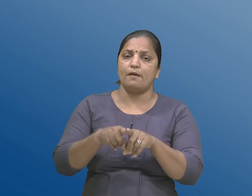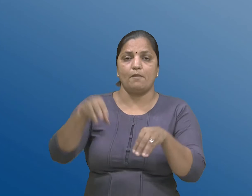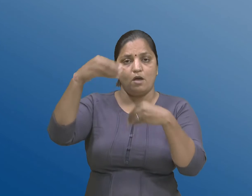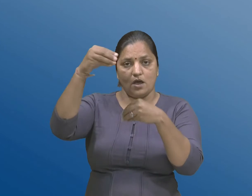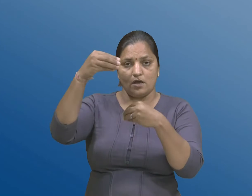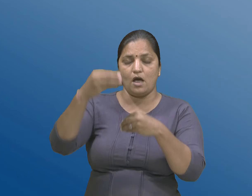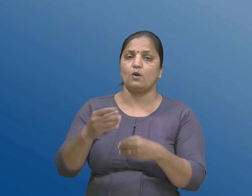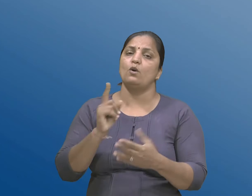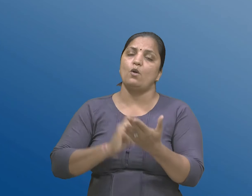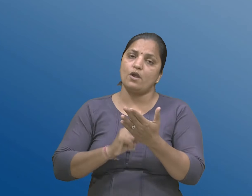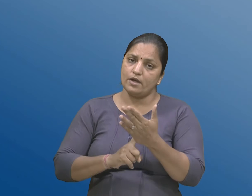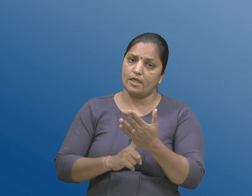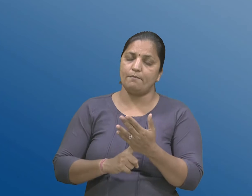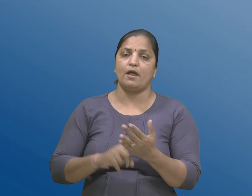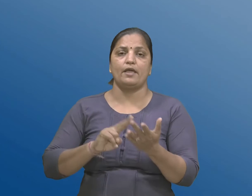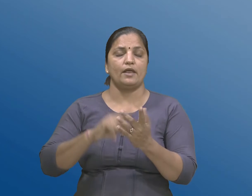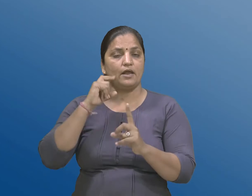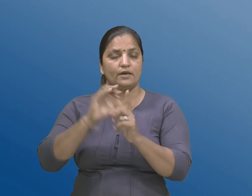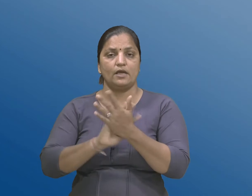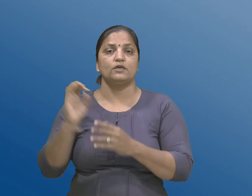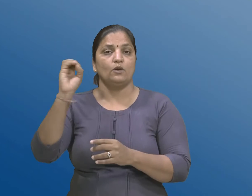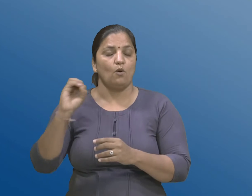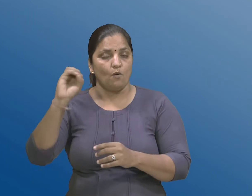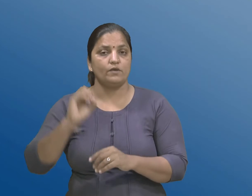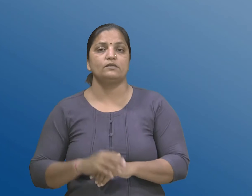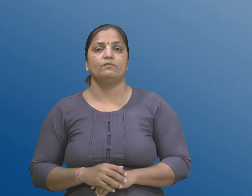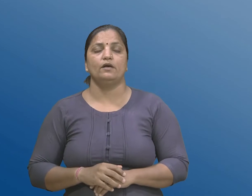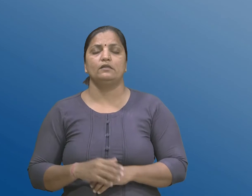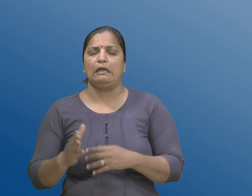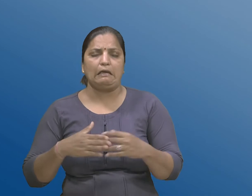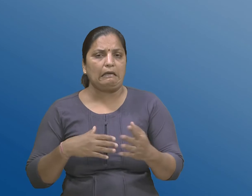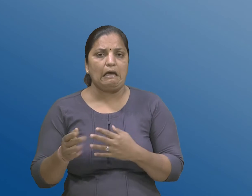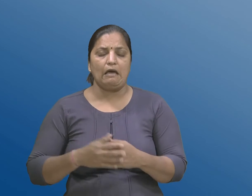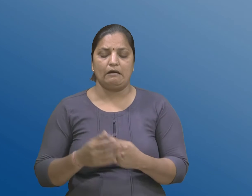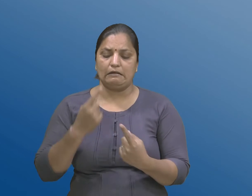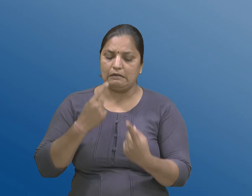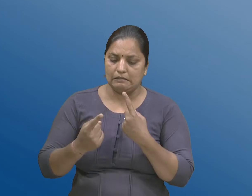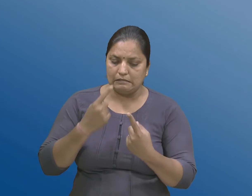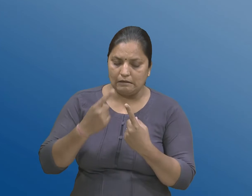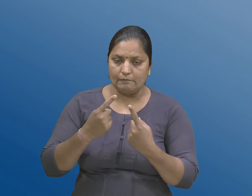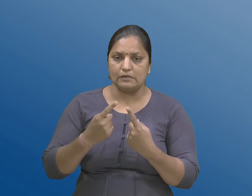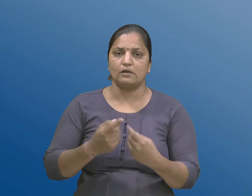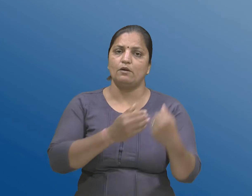मागनी तथा निध ही नी कचेरियो माथी कोई नी पण तपास करवाना अधिकारो रह्षे